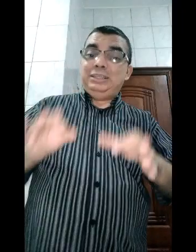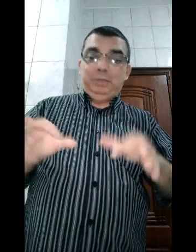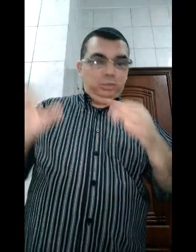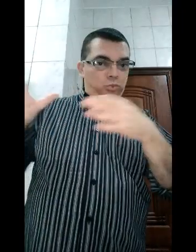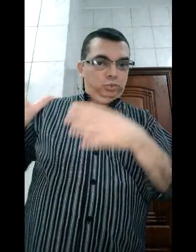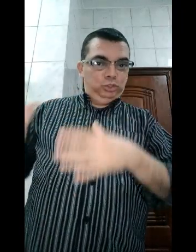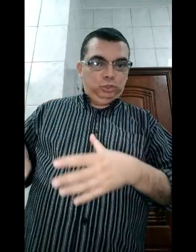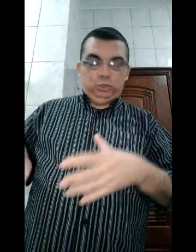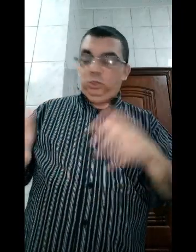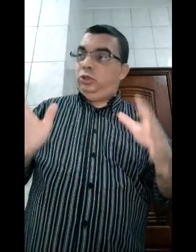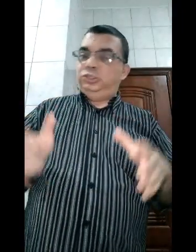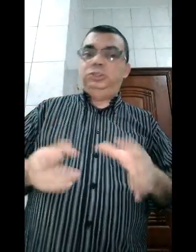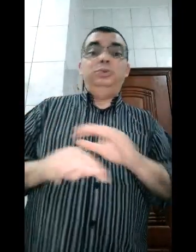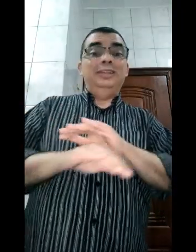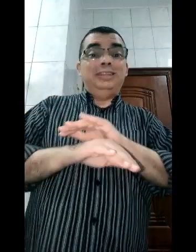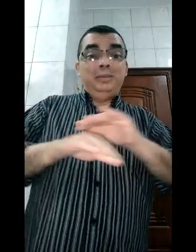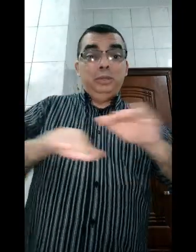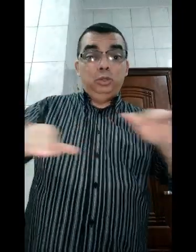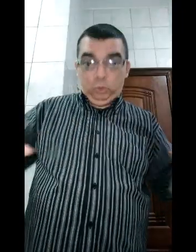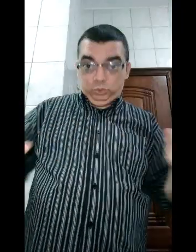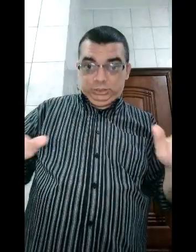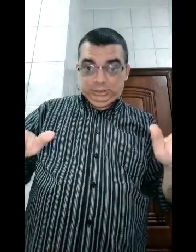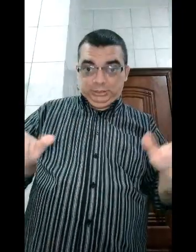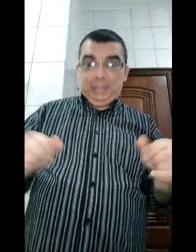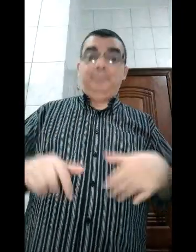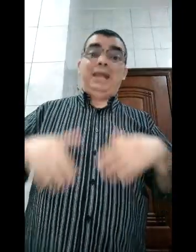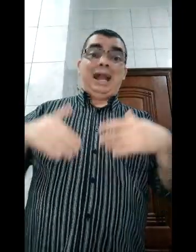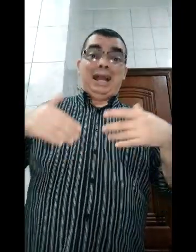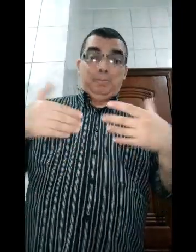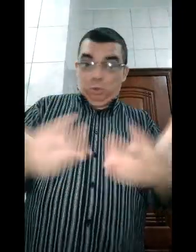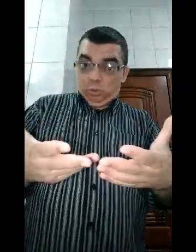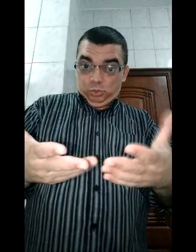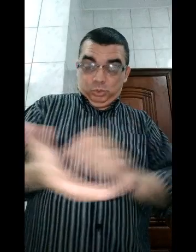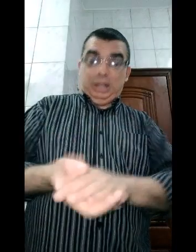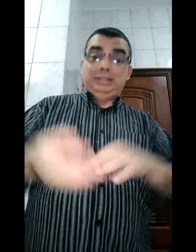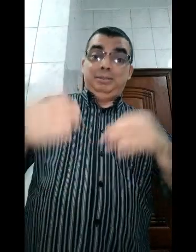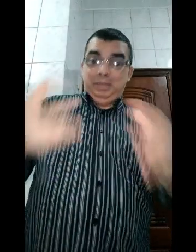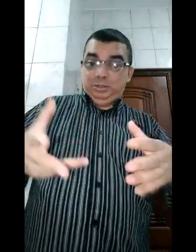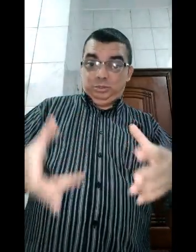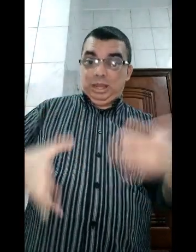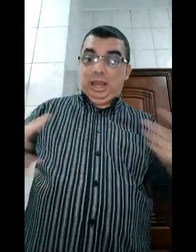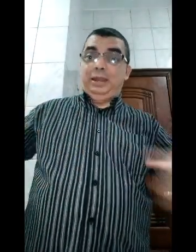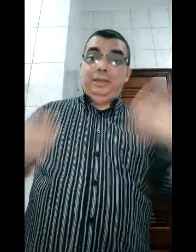casamento de Jojo Toddynho terminou-se, né? Acabou o casamento lá, né?